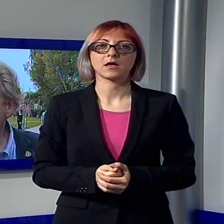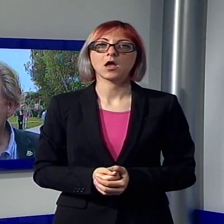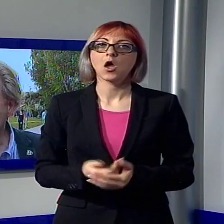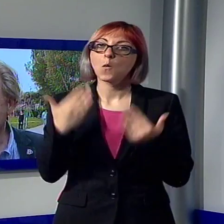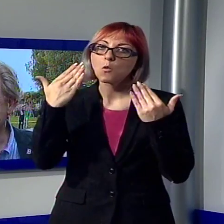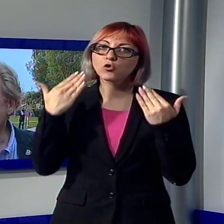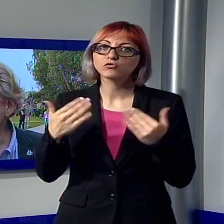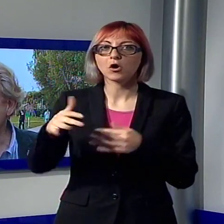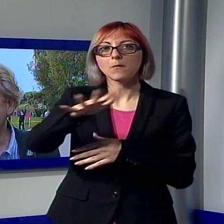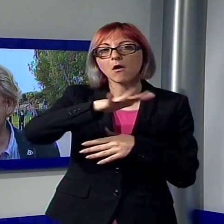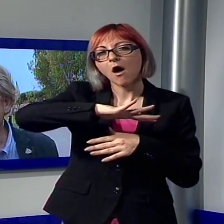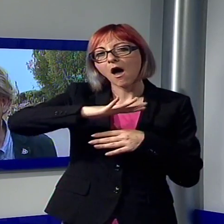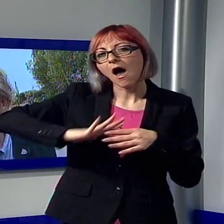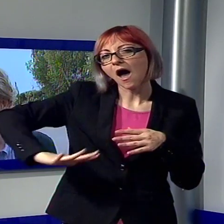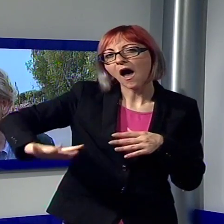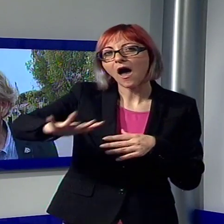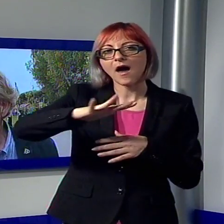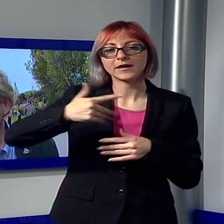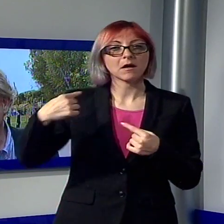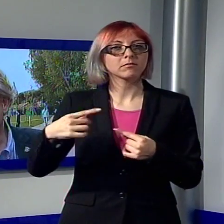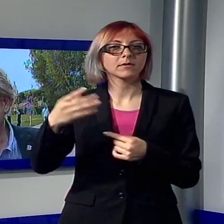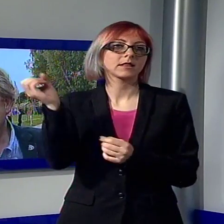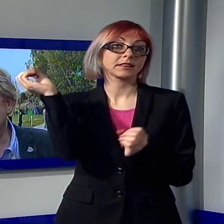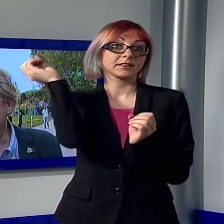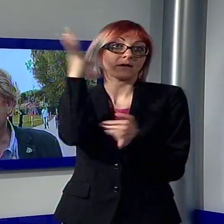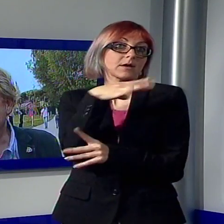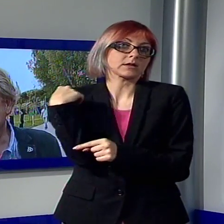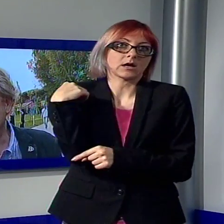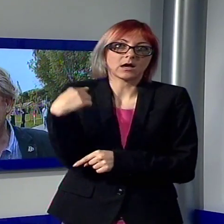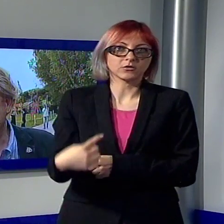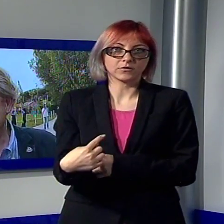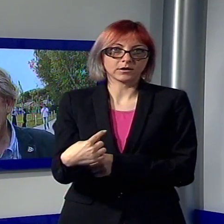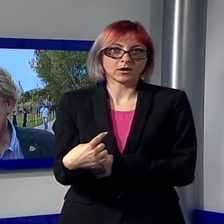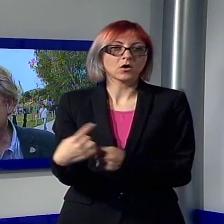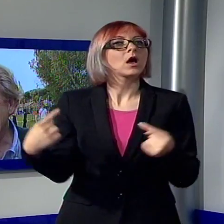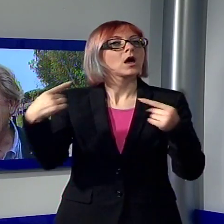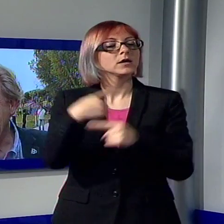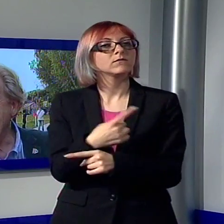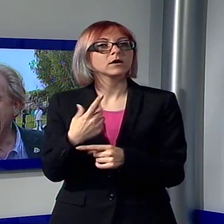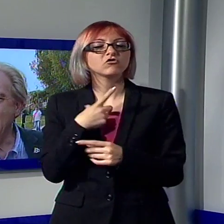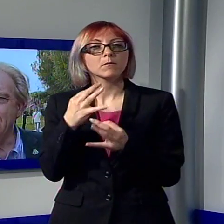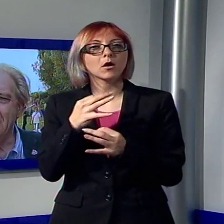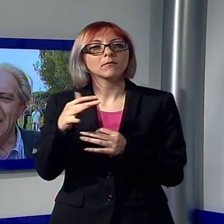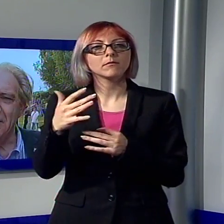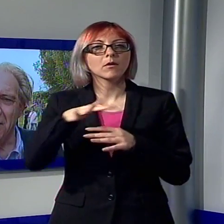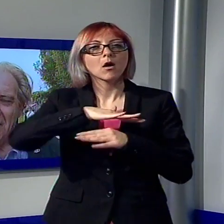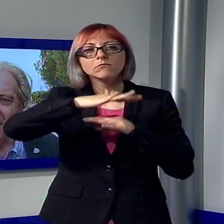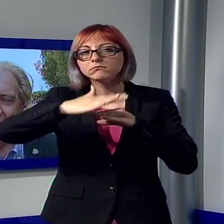paesaggio estremamente affascinante che andrebbe decisamente riqualificato e anche,